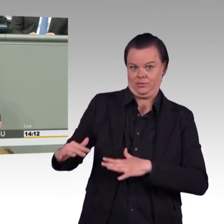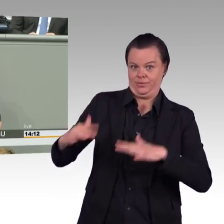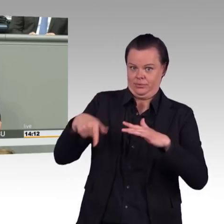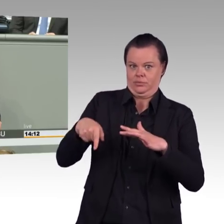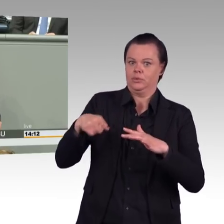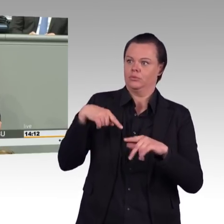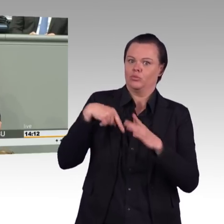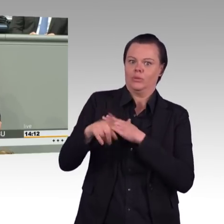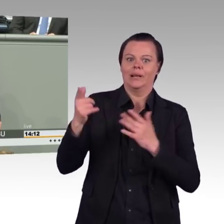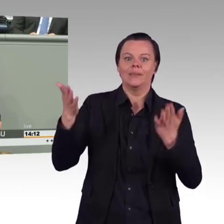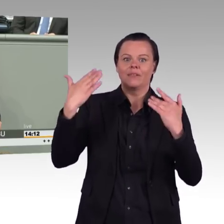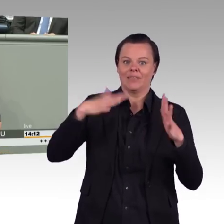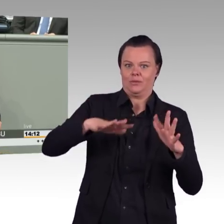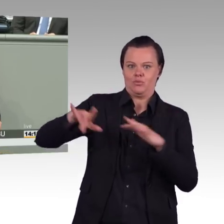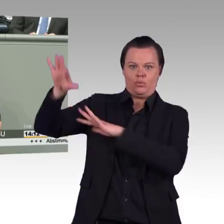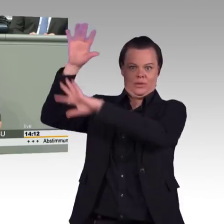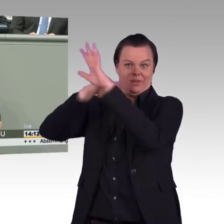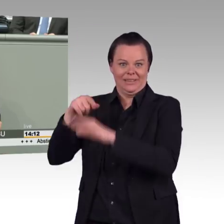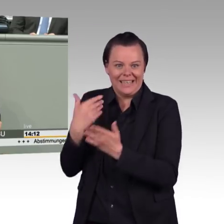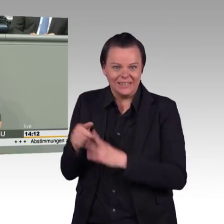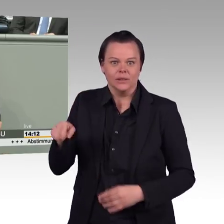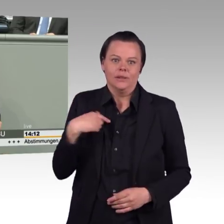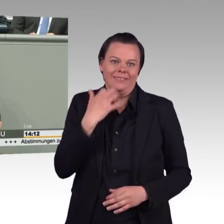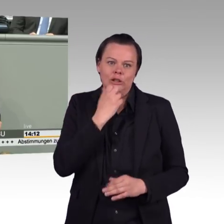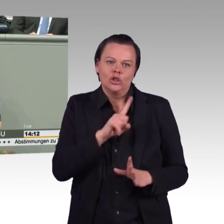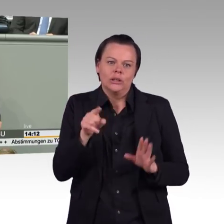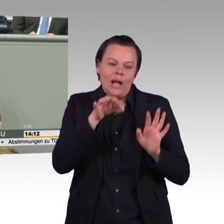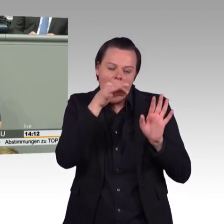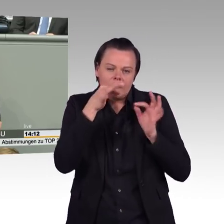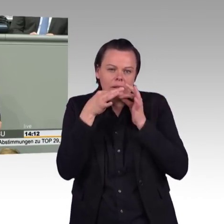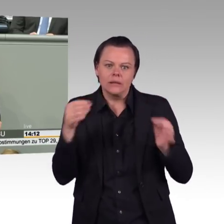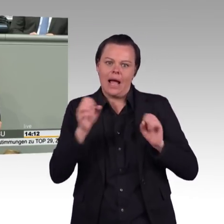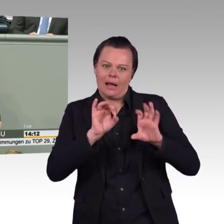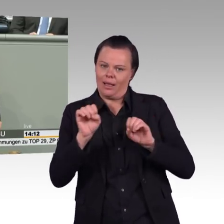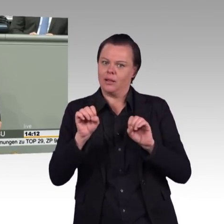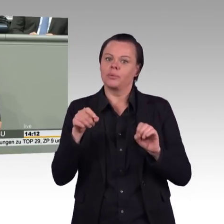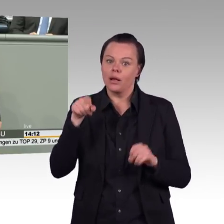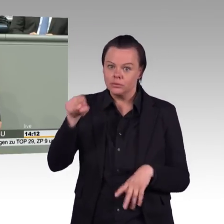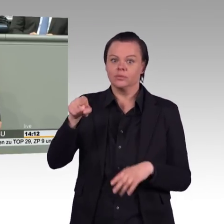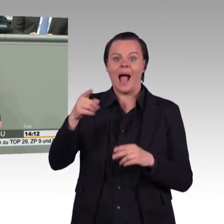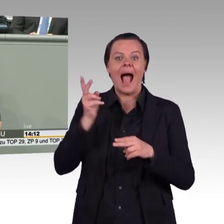CO2 große Mengen getarnfreie Wehr. Herr Kollege, gestatten Sie eine Zwischenfrage? Ja. Herr Kollege der AfD.